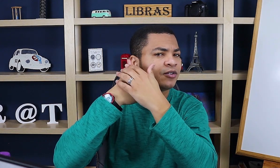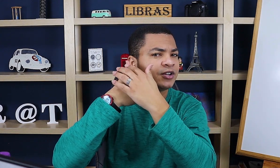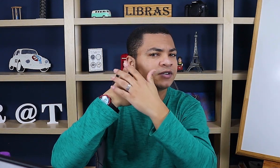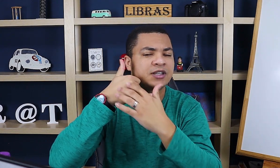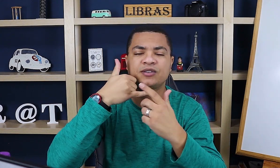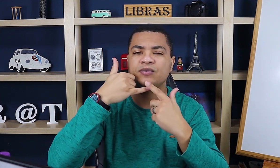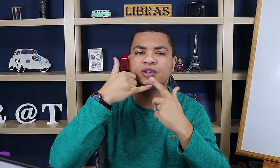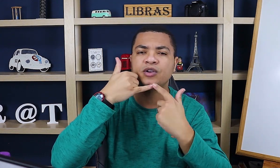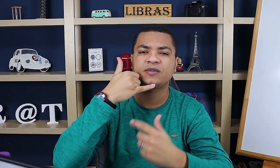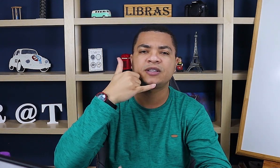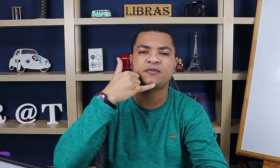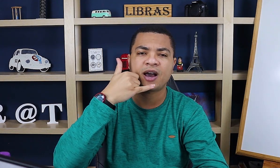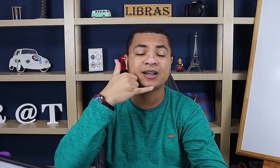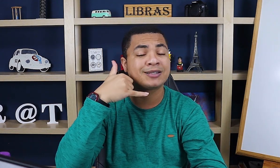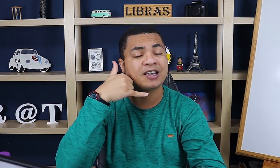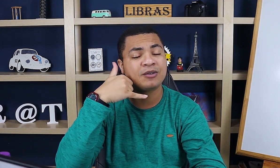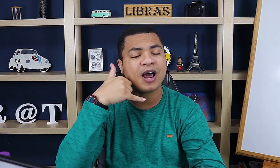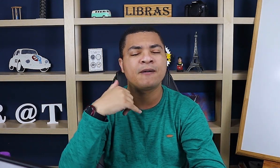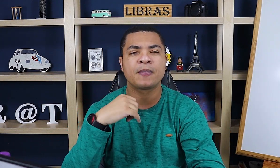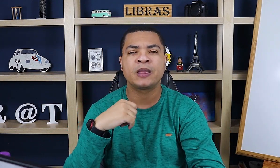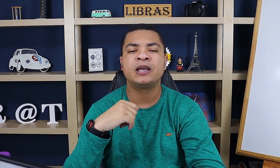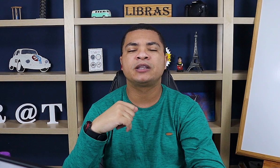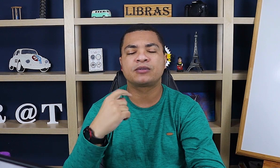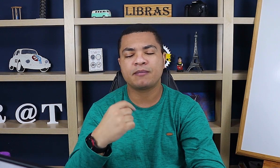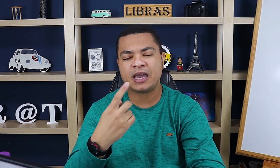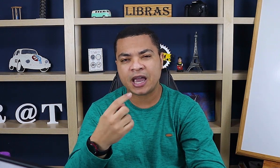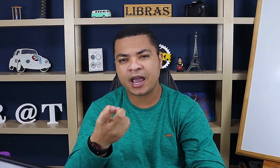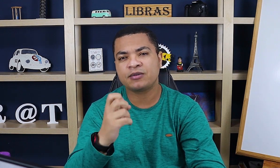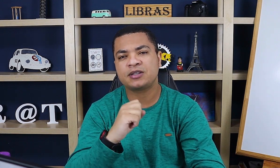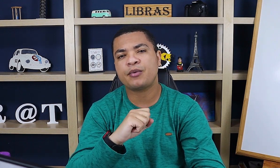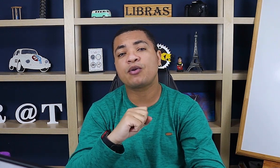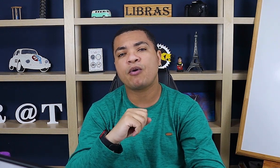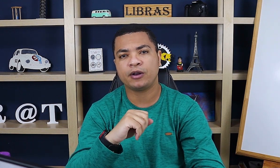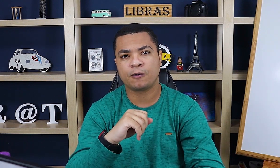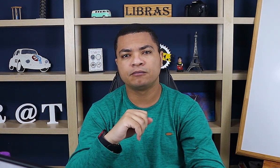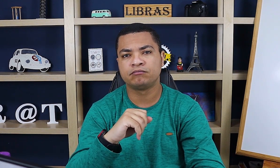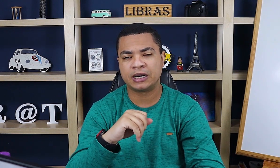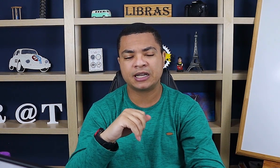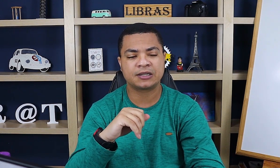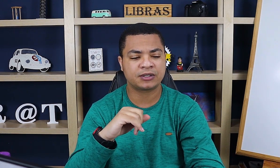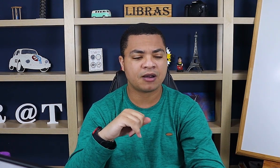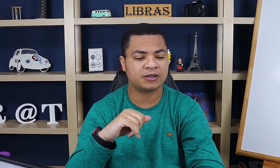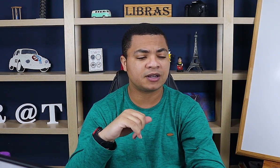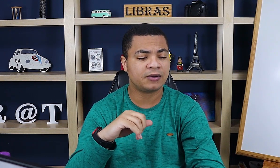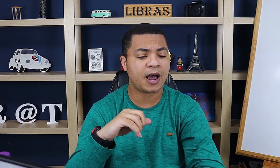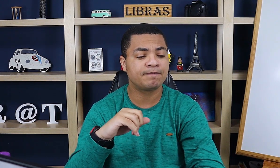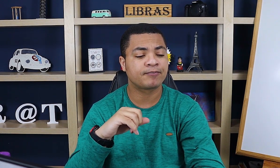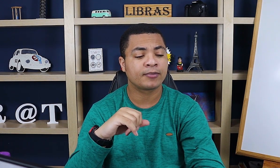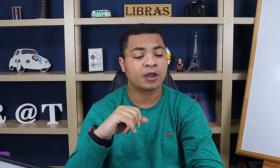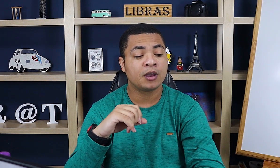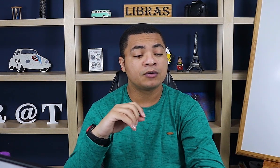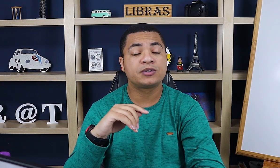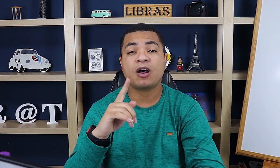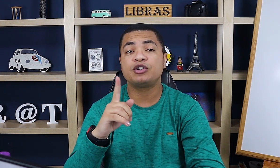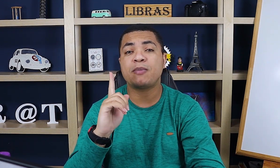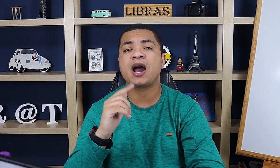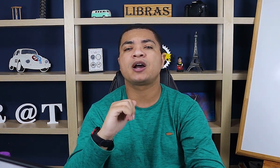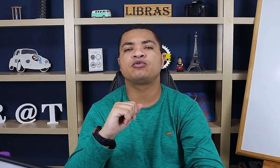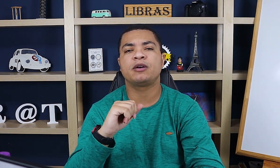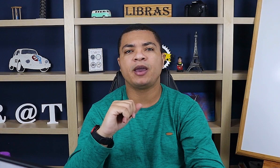Onde você escuta e onde você fala. Celular. Então, também é um sinal icônico. Beleza? O sinal de celular. O sinal de barco também.